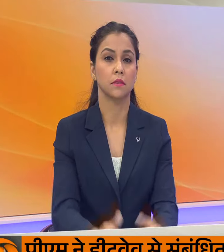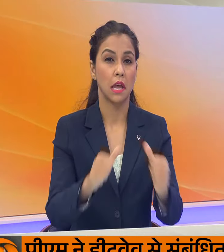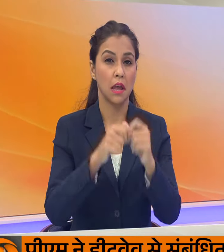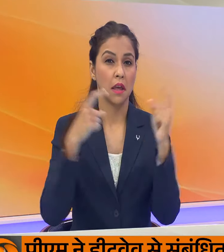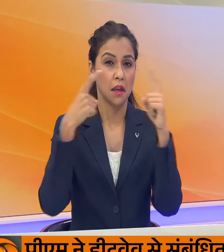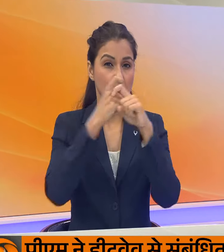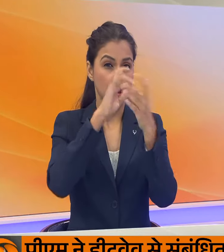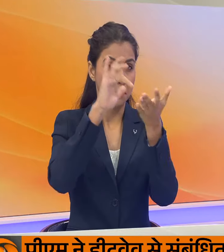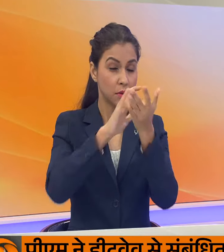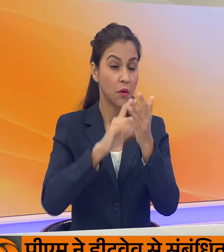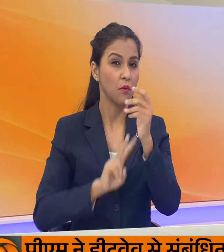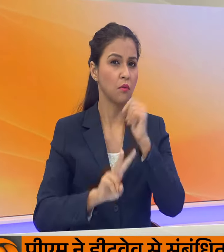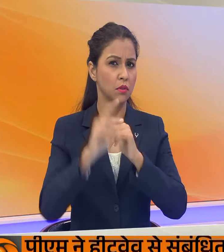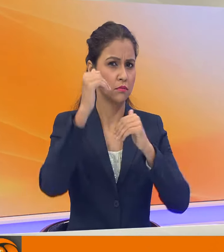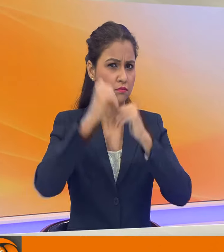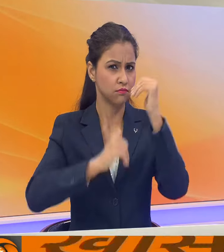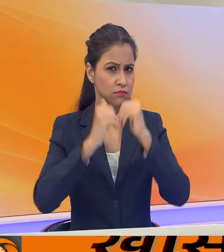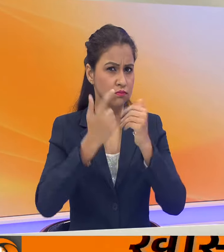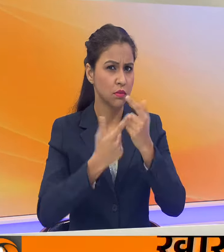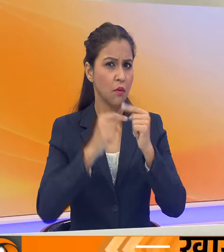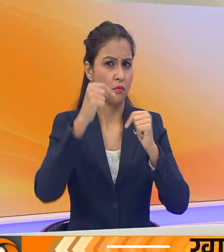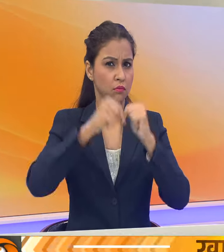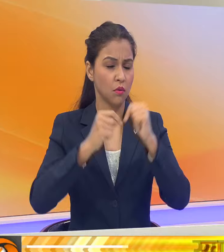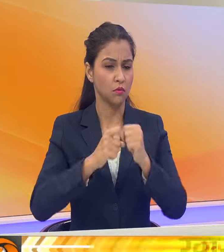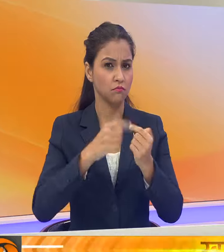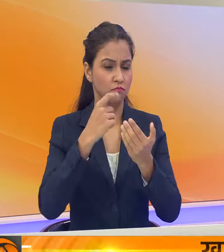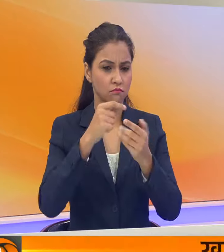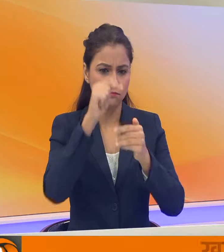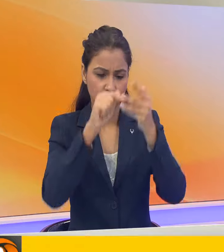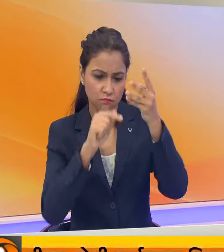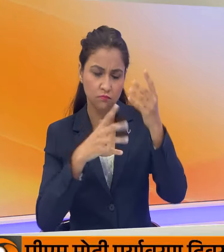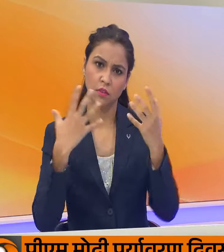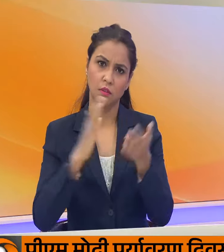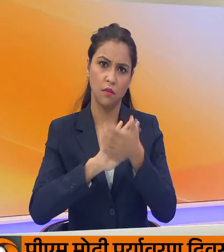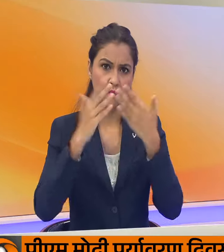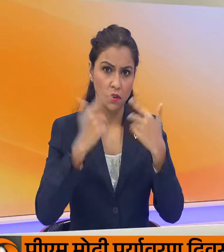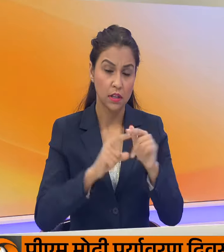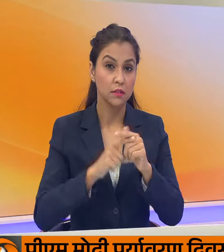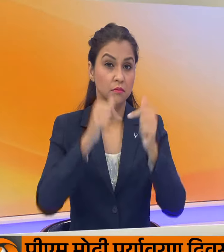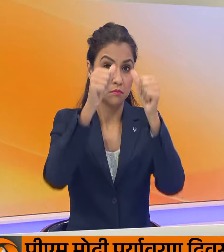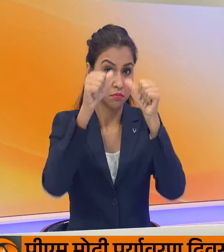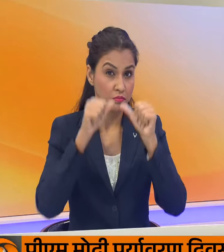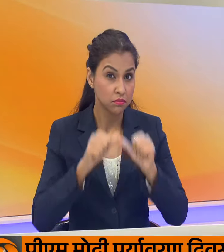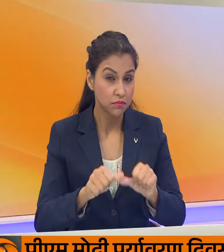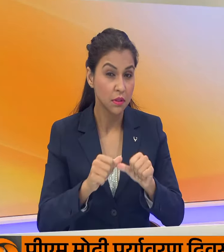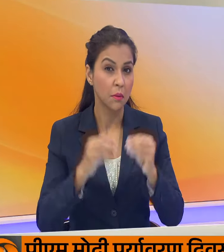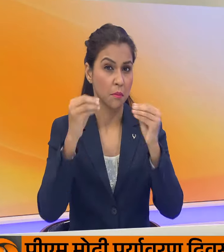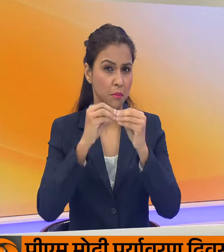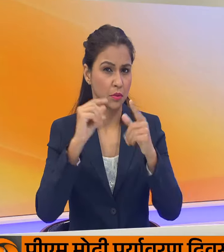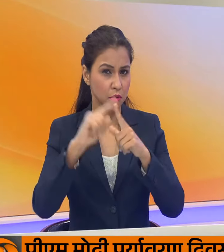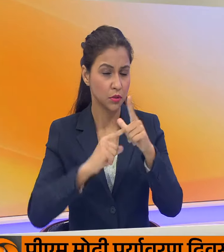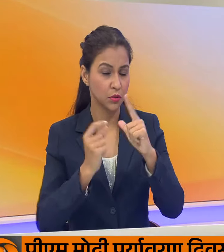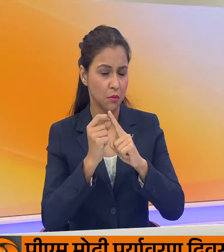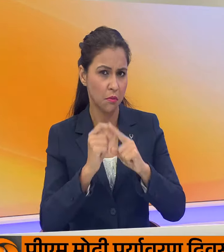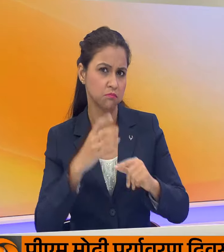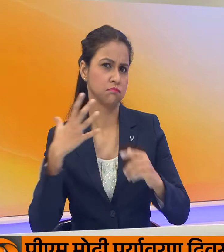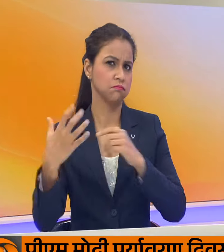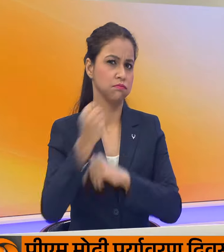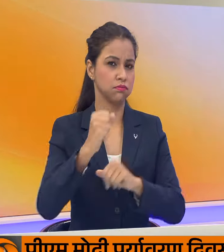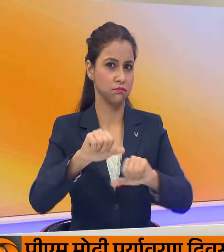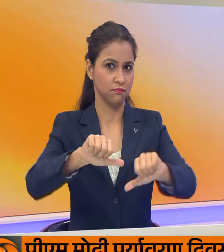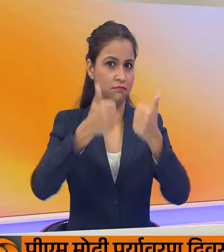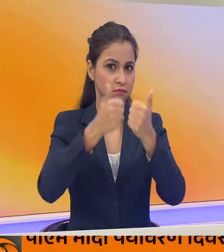अरुणाचल प्रदेश में विधान सबा चुनाओं के लिए वोटों की गिंती पूरी हो गई है नतीजों में भाजपा को बंपर बहुमत मिला है